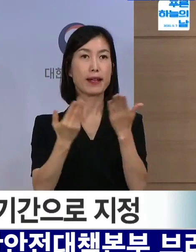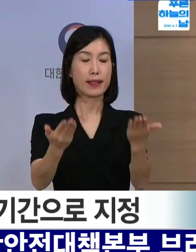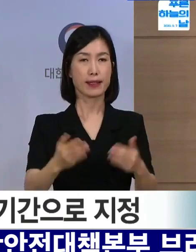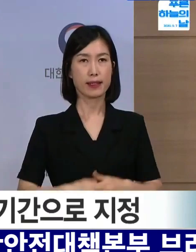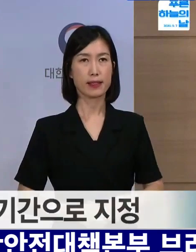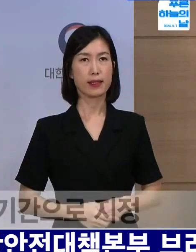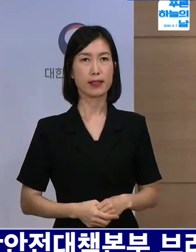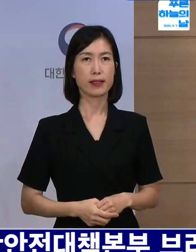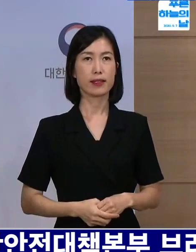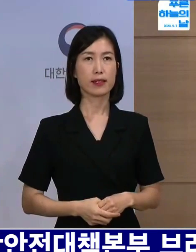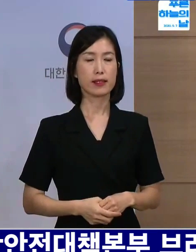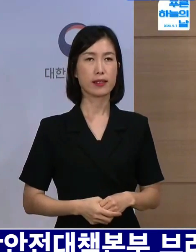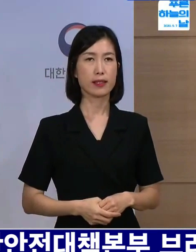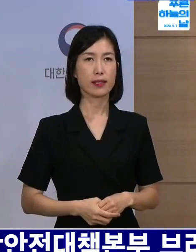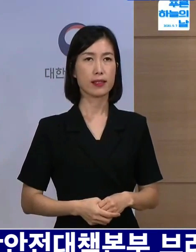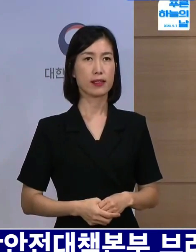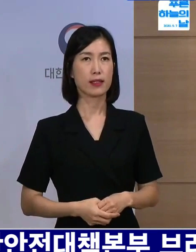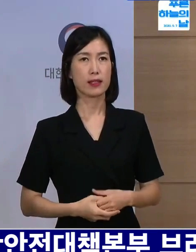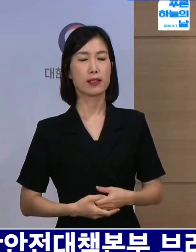드리도록 하겠습니다.